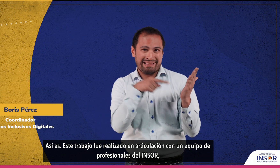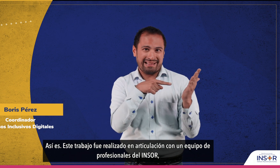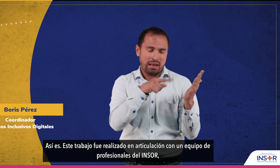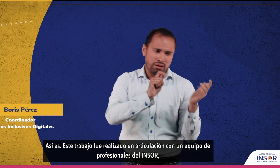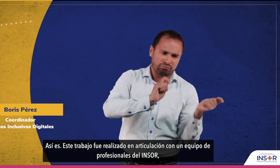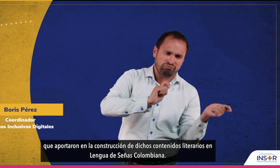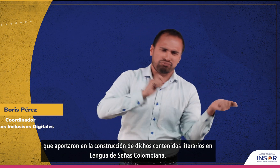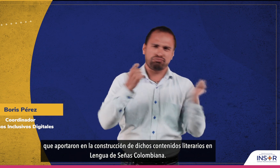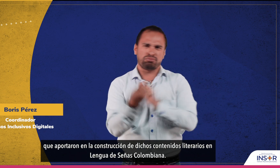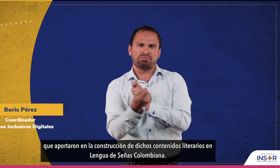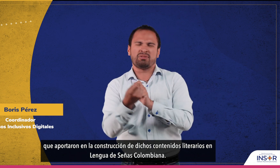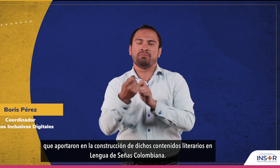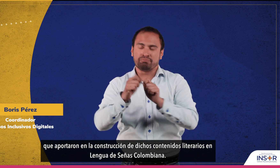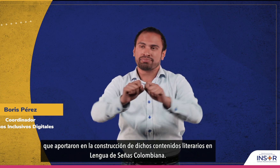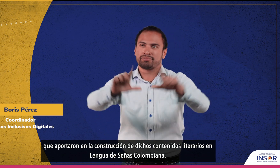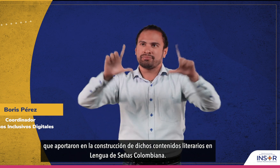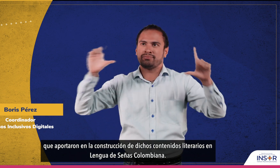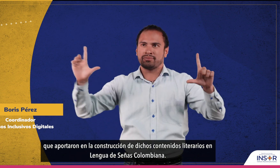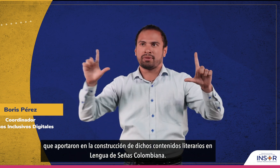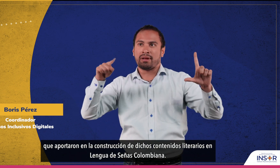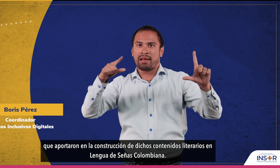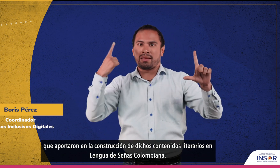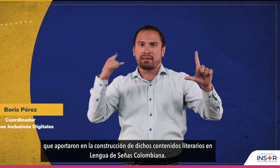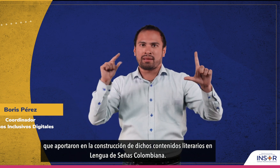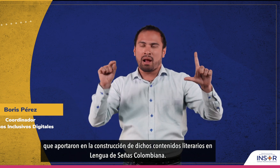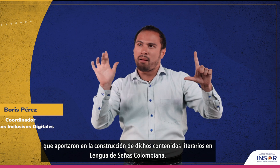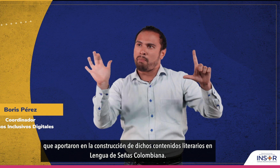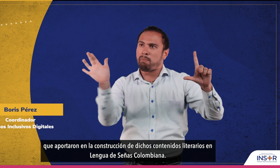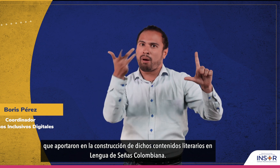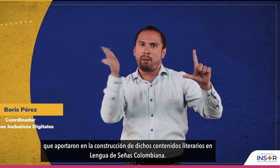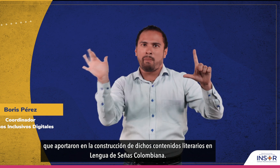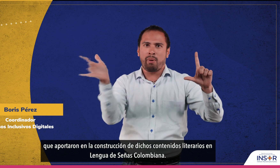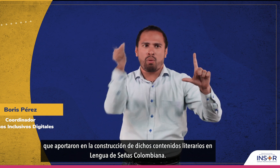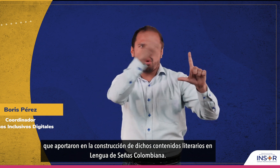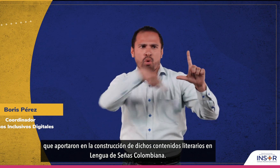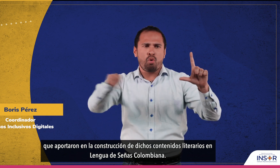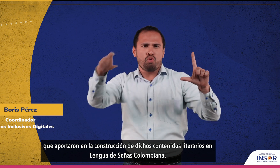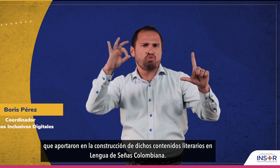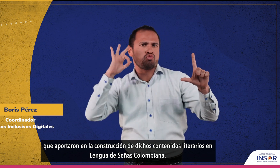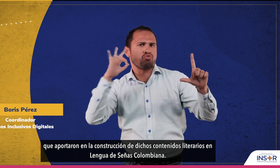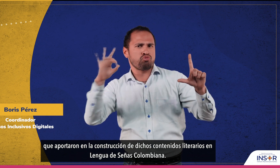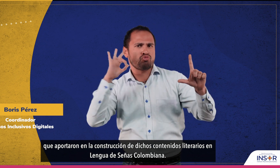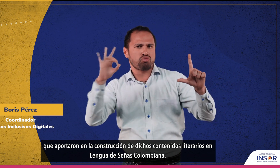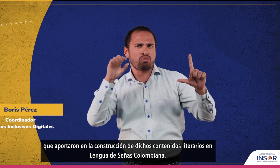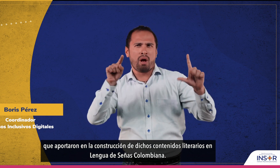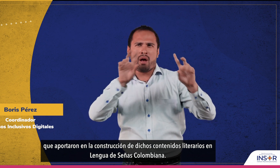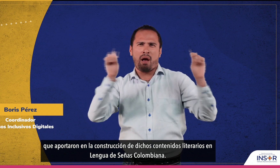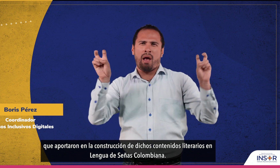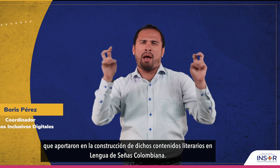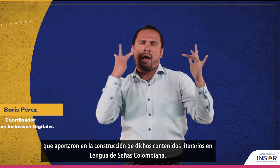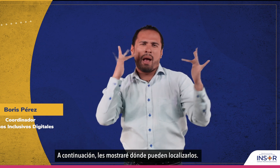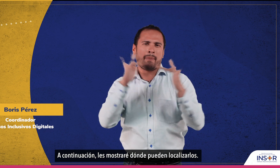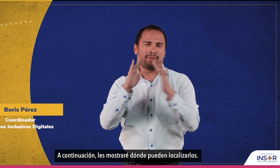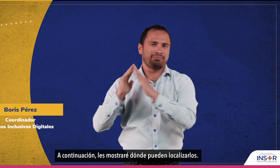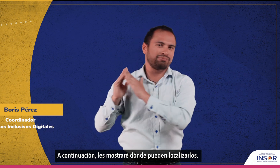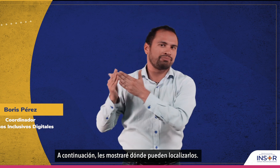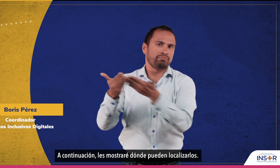que aportaron en la construcción de dichos contenidos literarios en lengua de señas colombiana. A continuación,